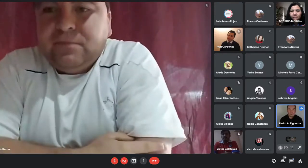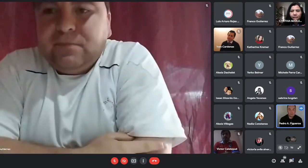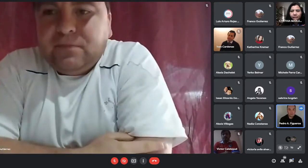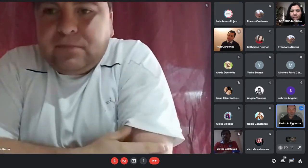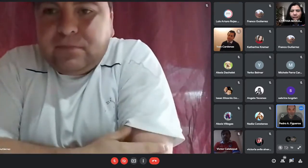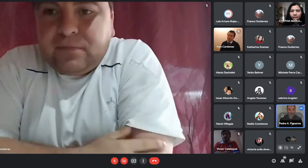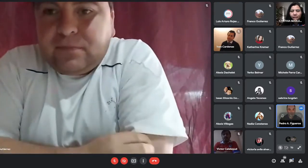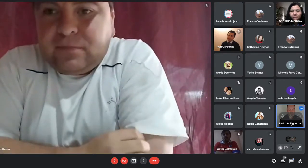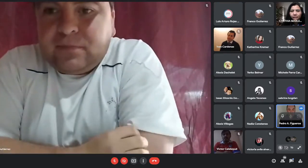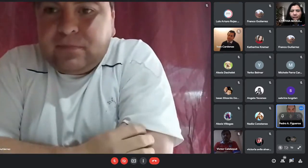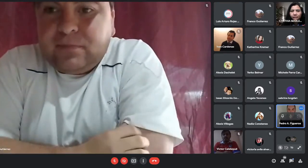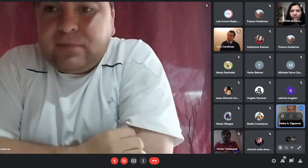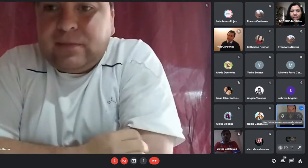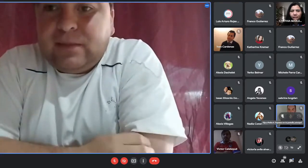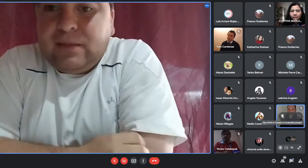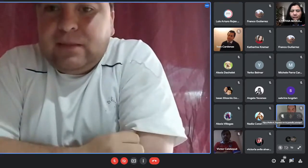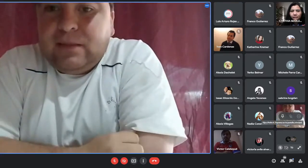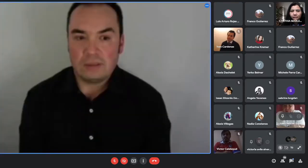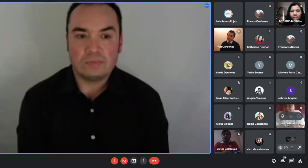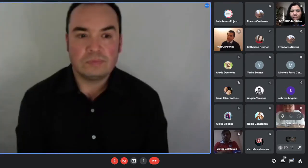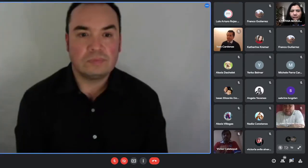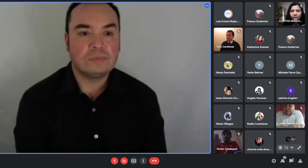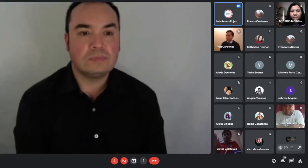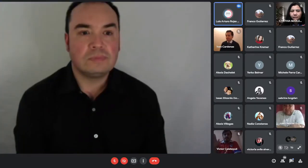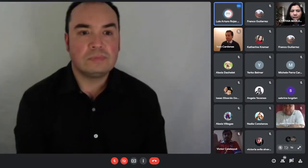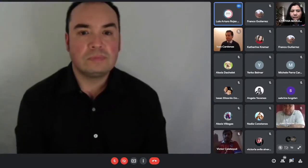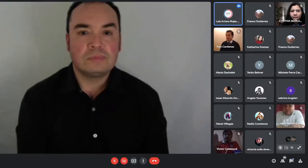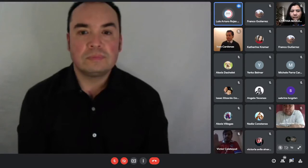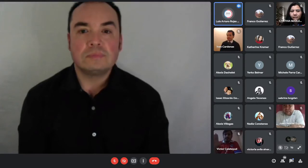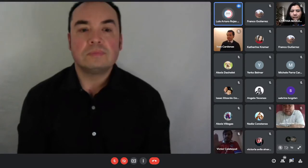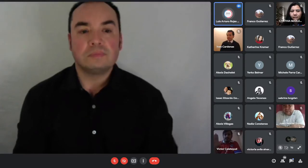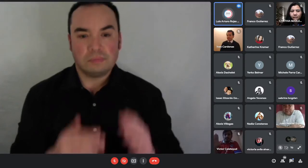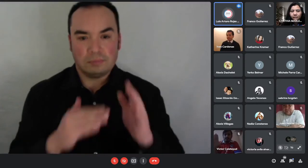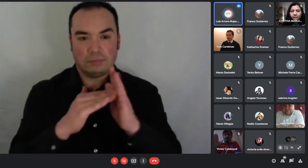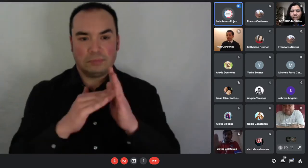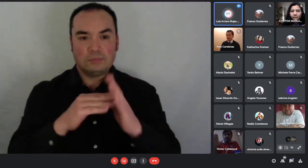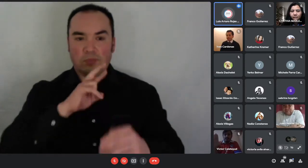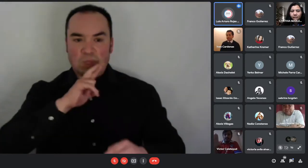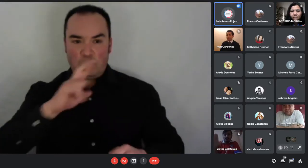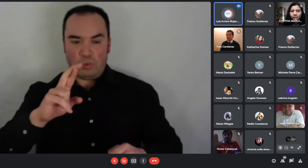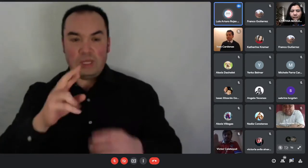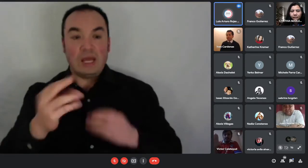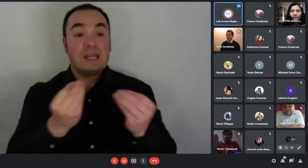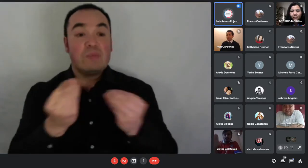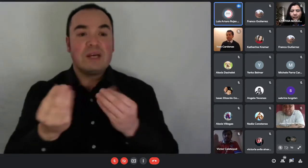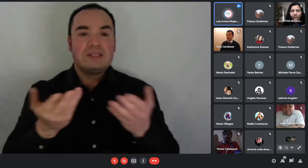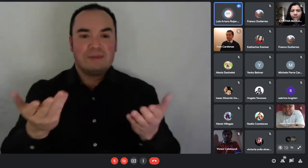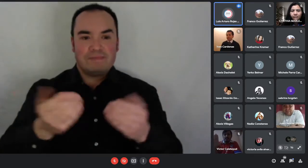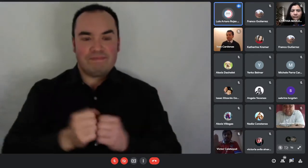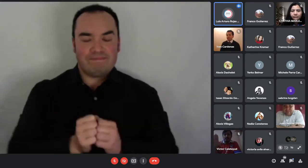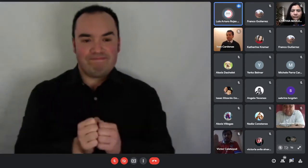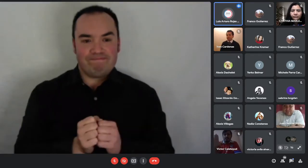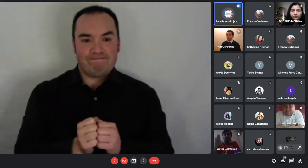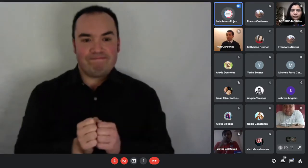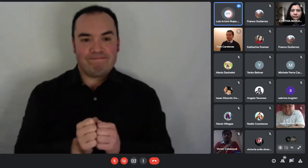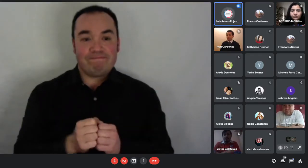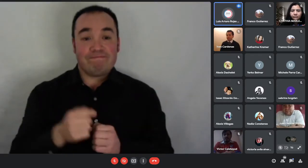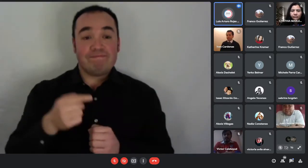ya lo que pasa es que efectivamente bueno nuestras nuestras colegas que atienden público ellas manejan toda la